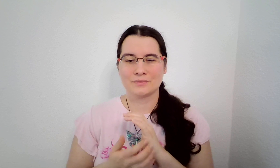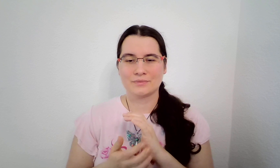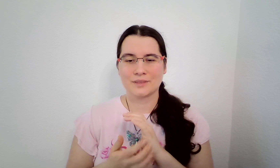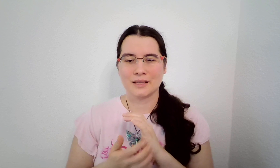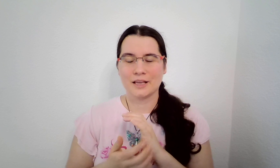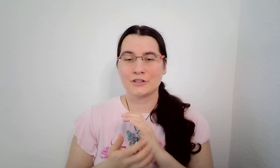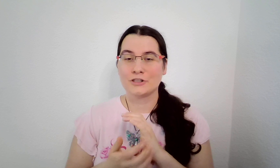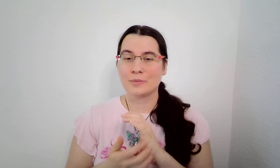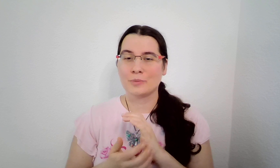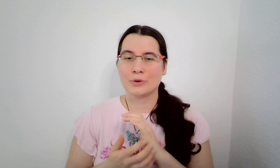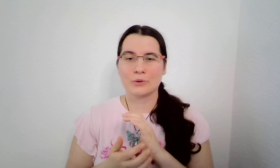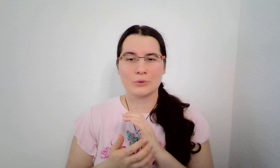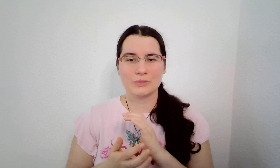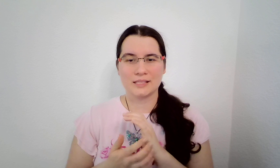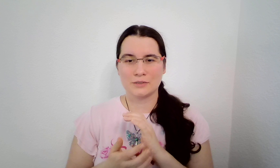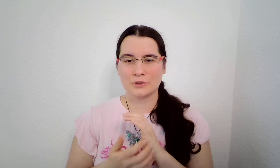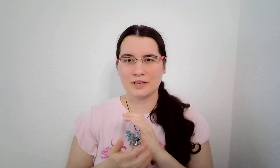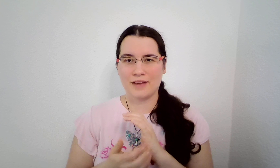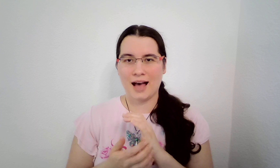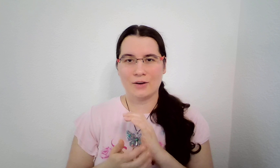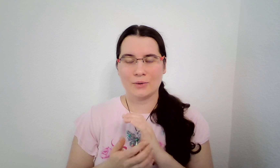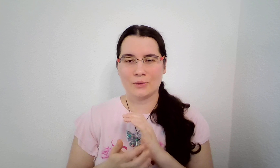že bojuju se svojí váhou.